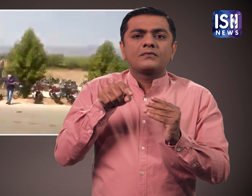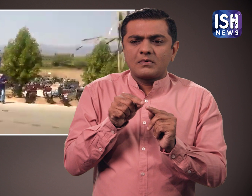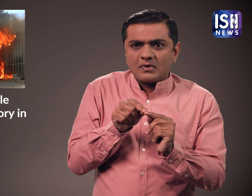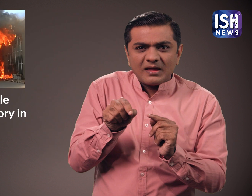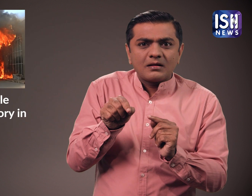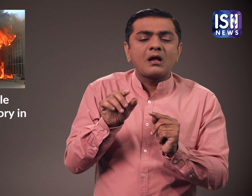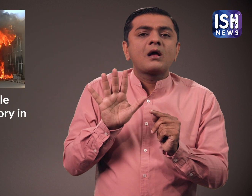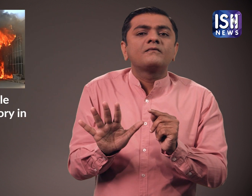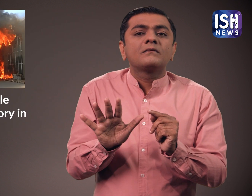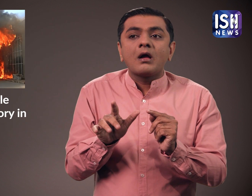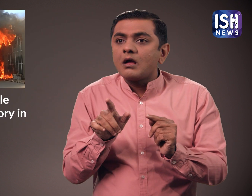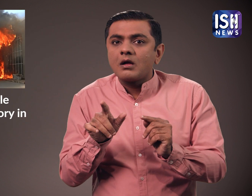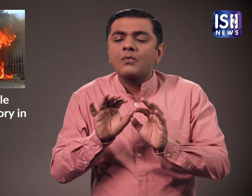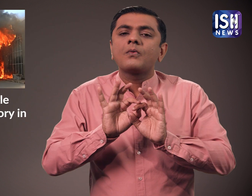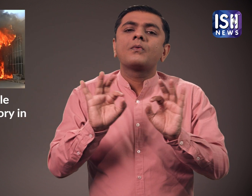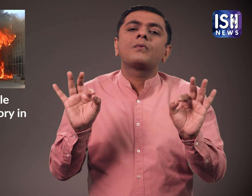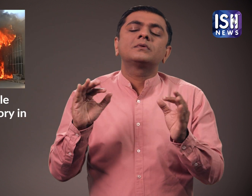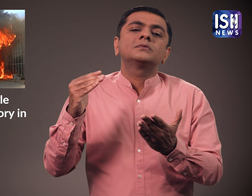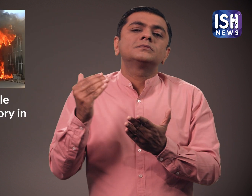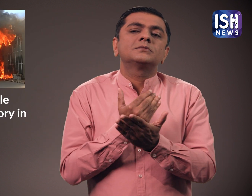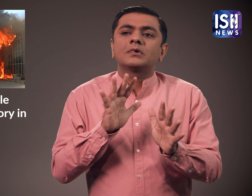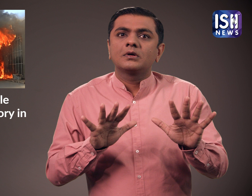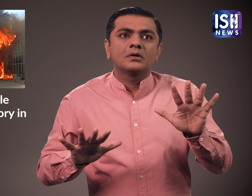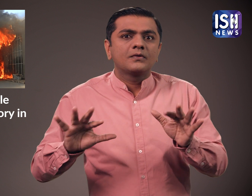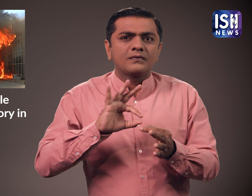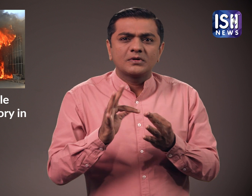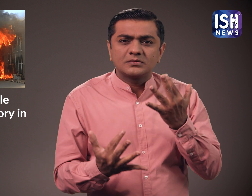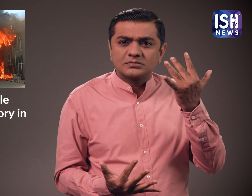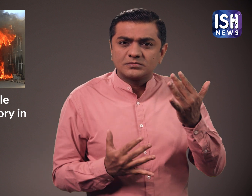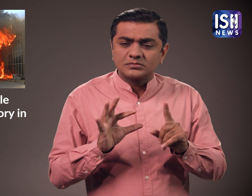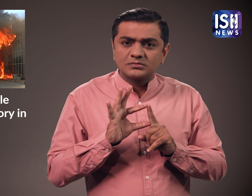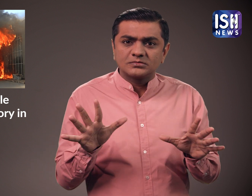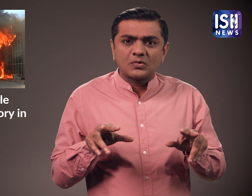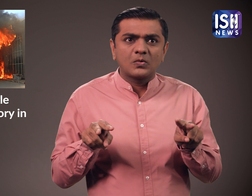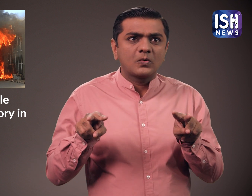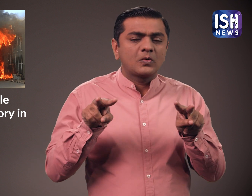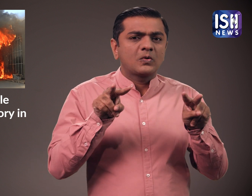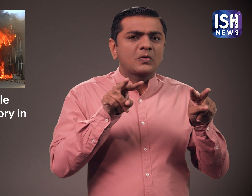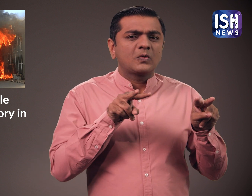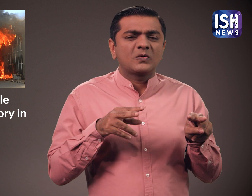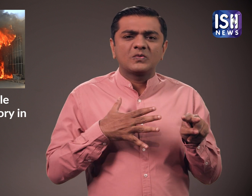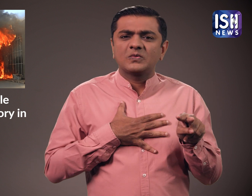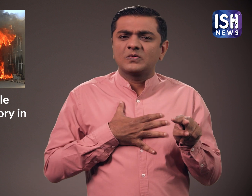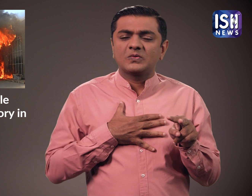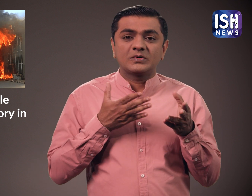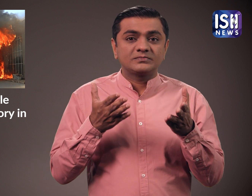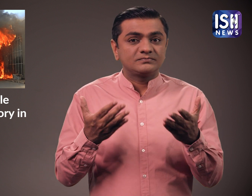है।